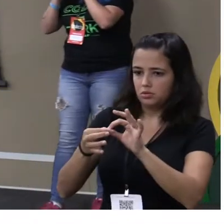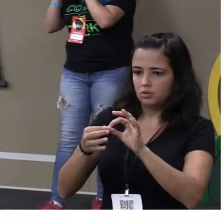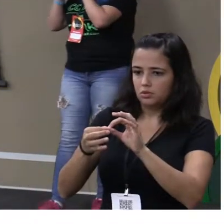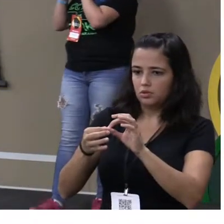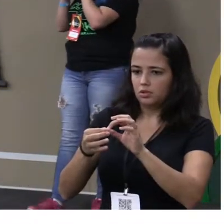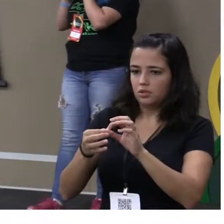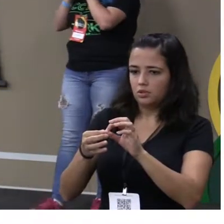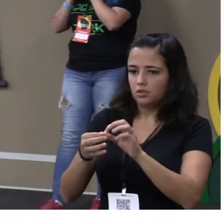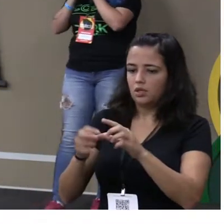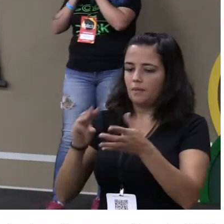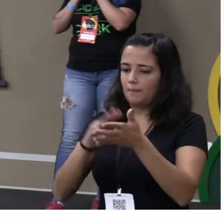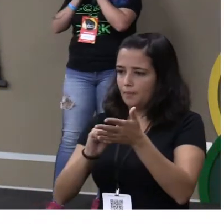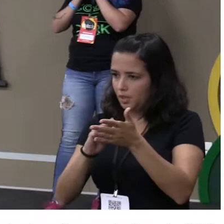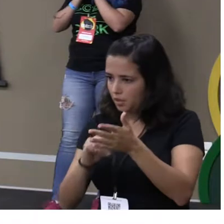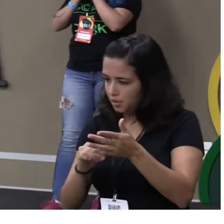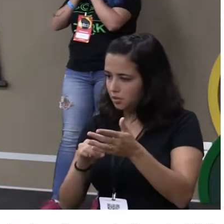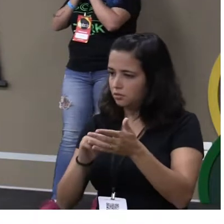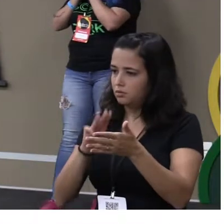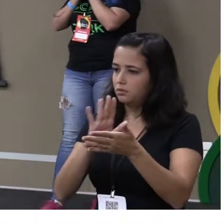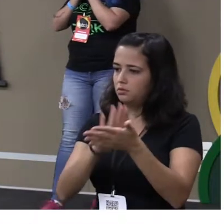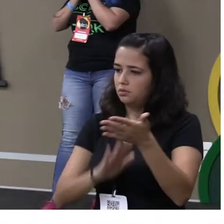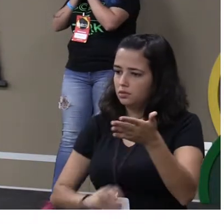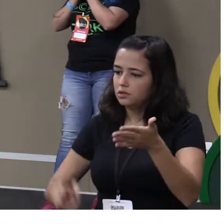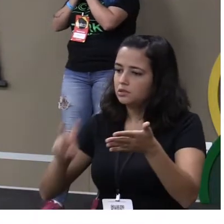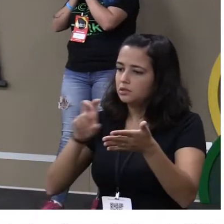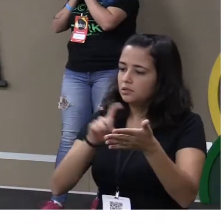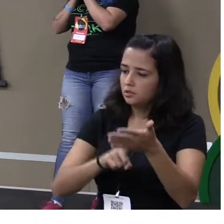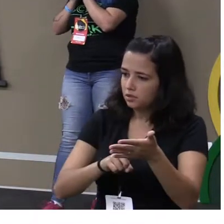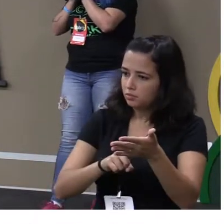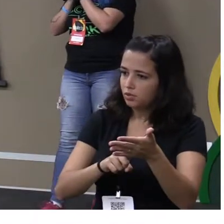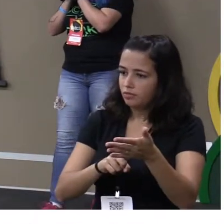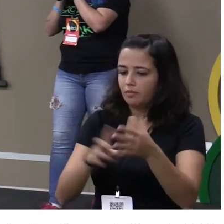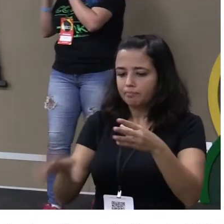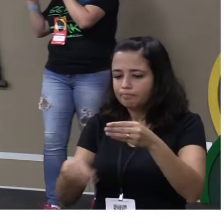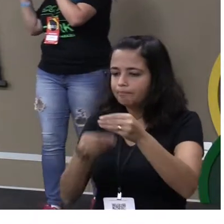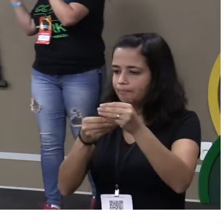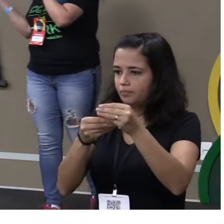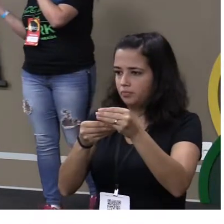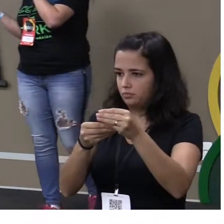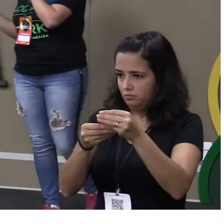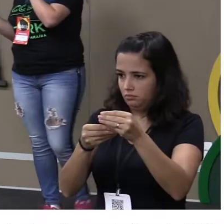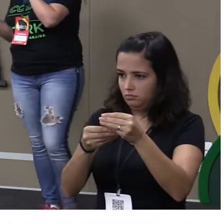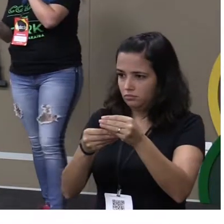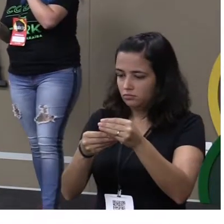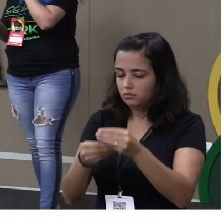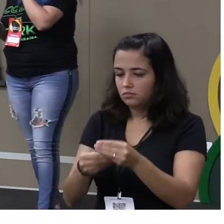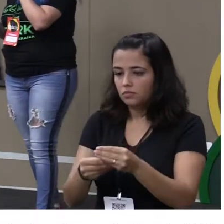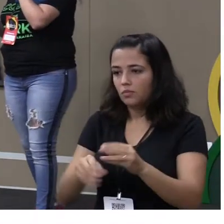método template, ele vai ficar encapsulado ali dentro. Ele não vai ser